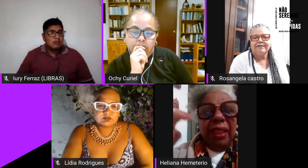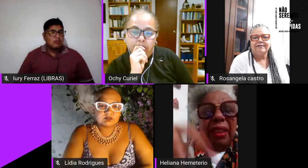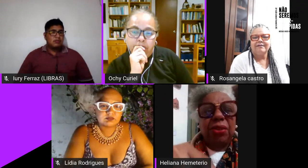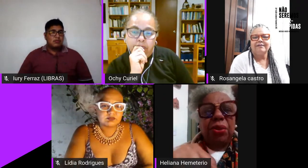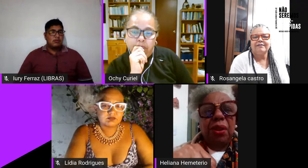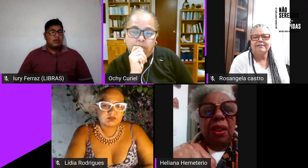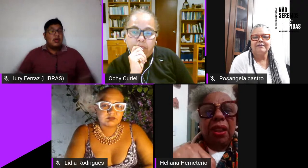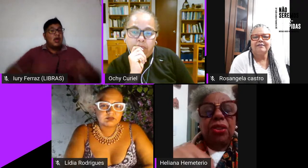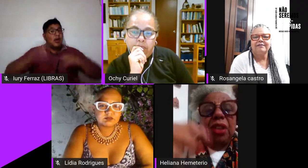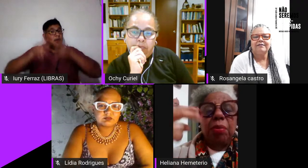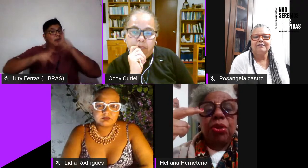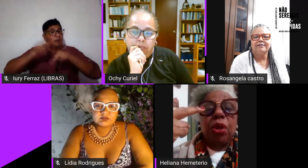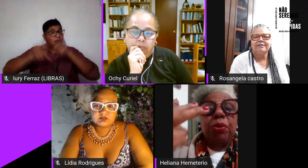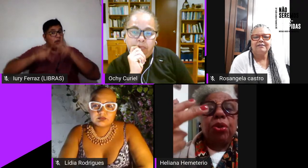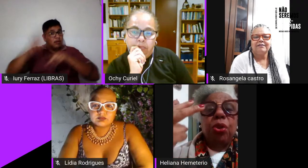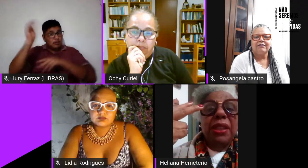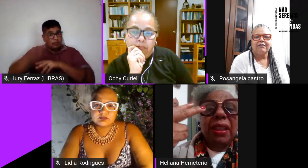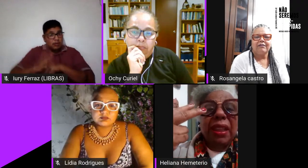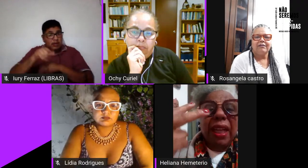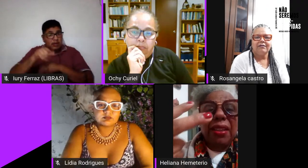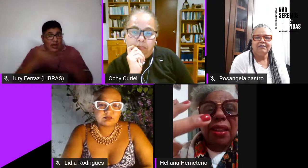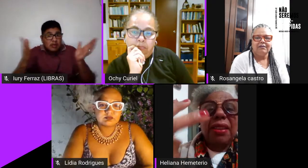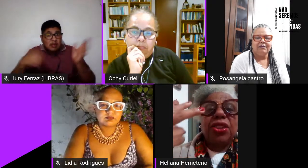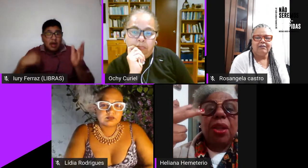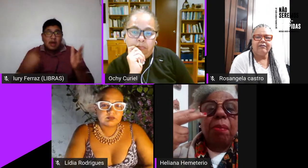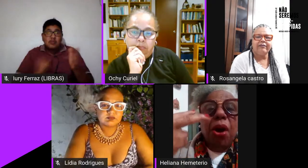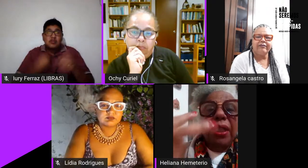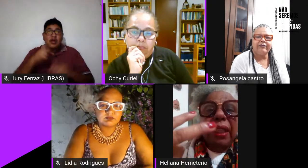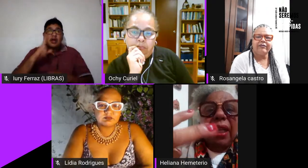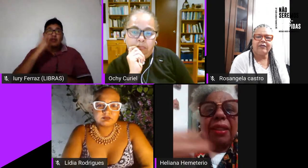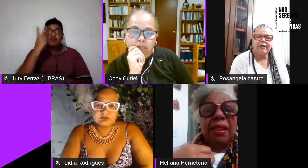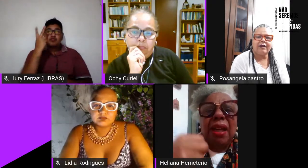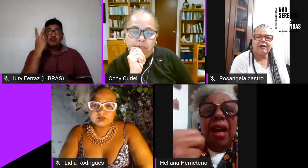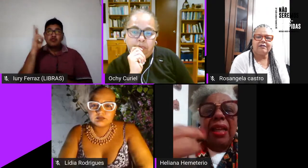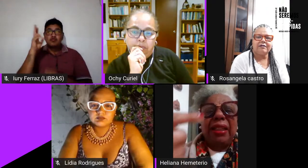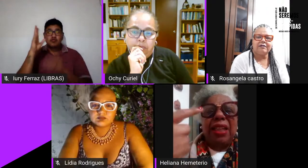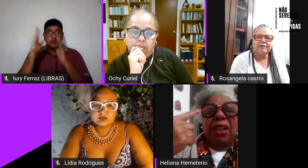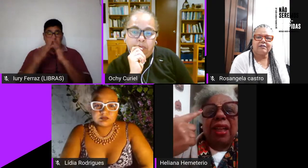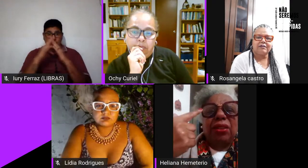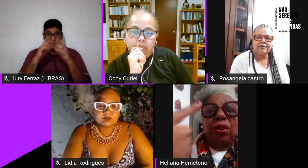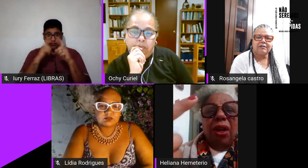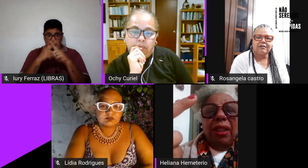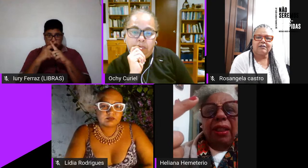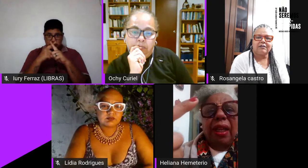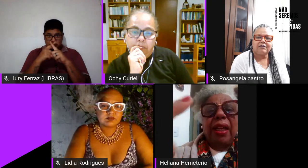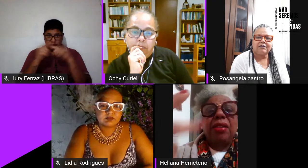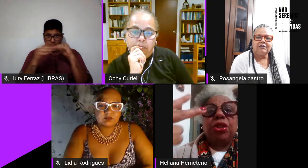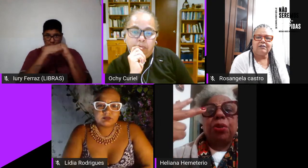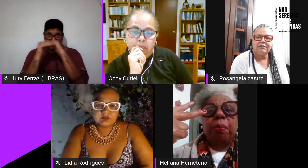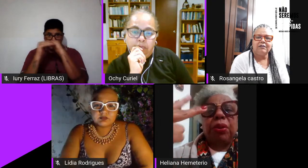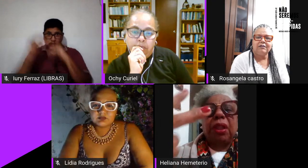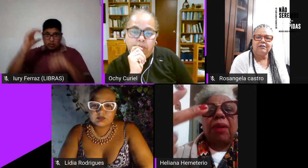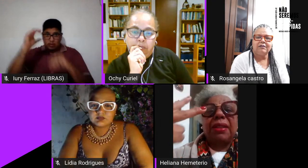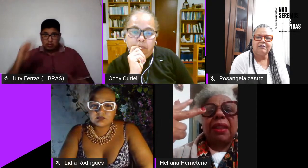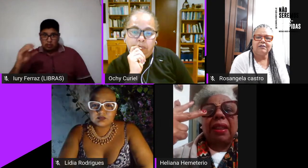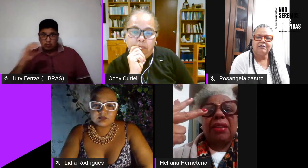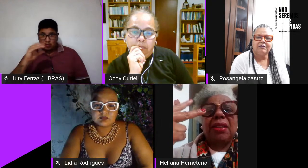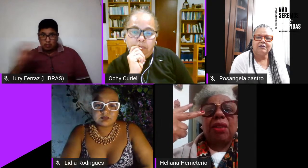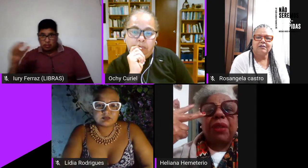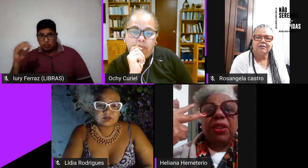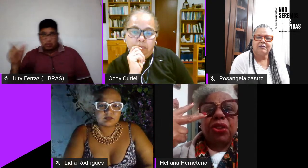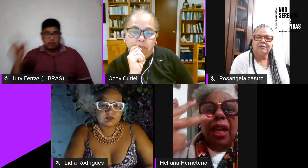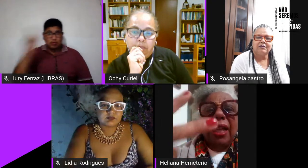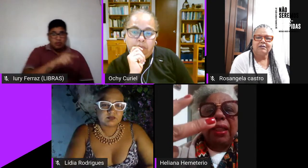brasileira é isso estamos sob duas igrejas hegemônicas a igreja católica em disputa com as